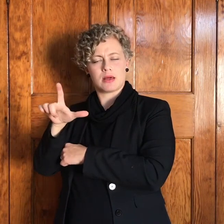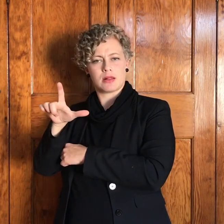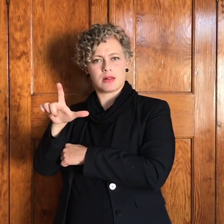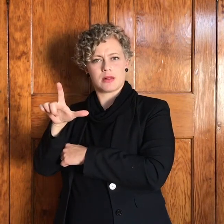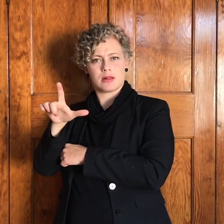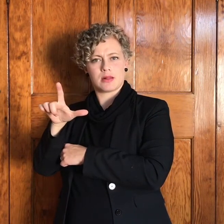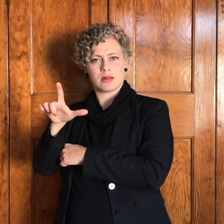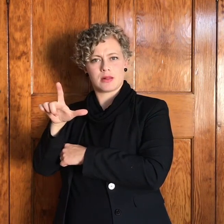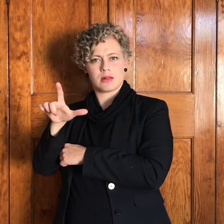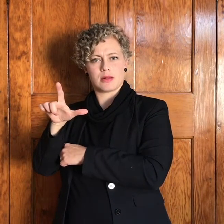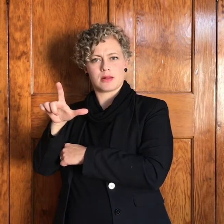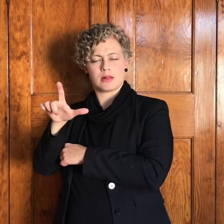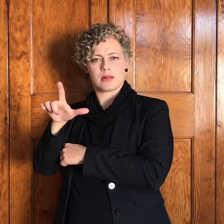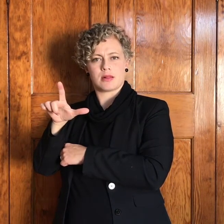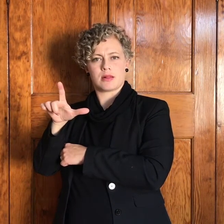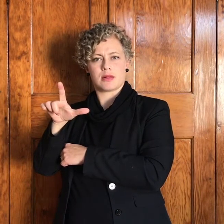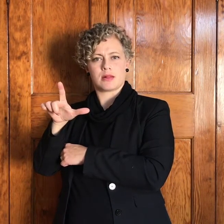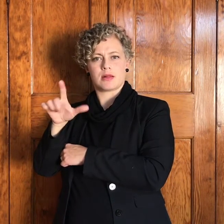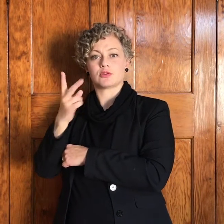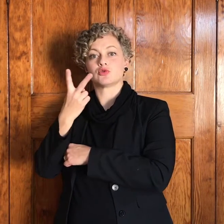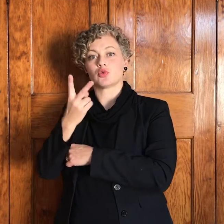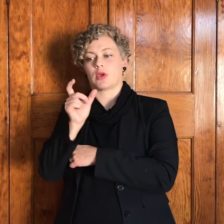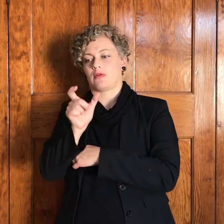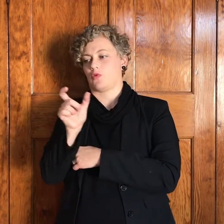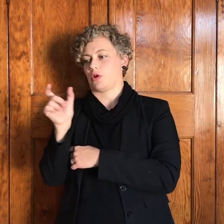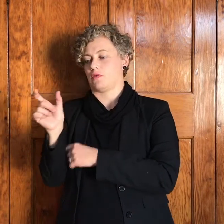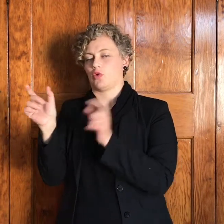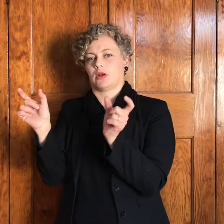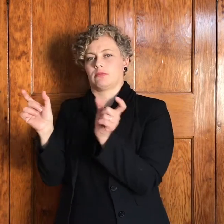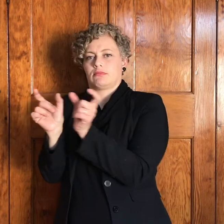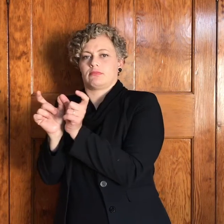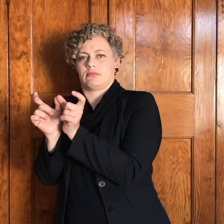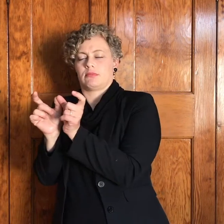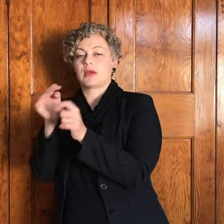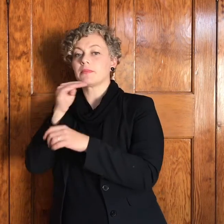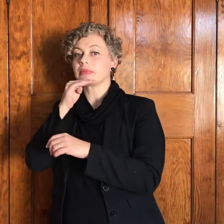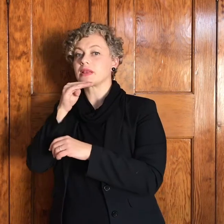sametrekking van twee woorde wat beteken die gesig van god